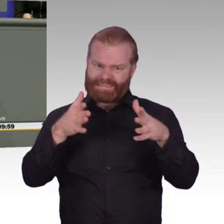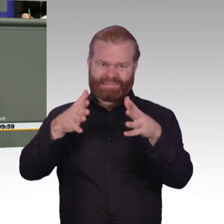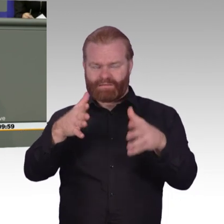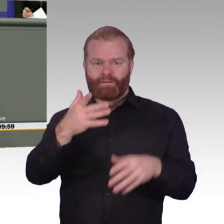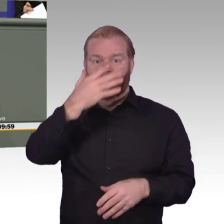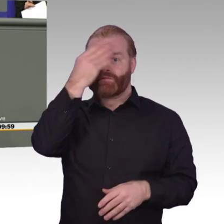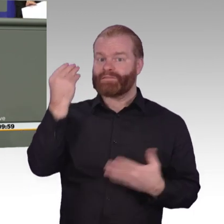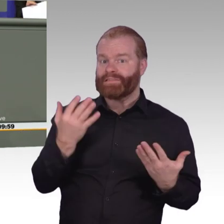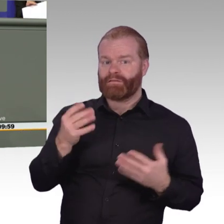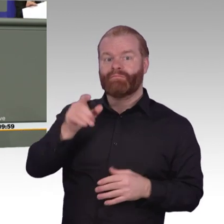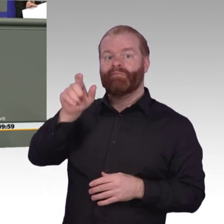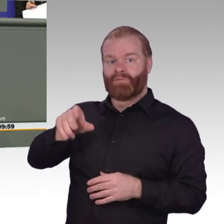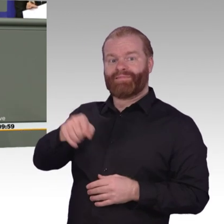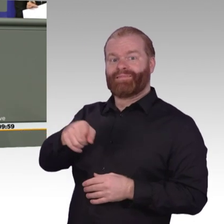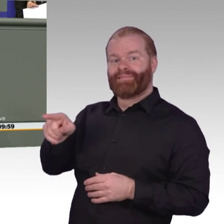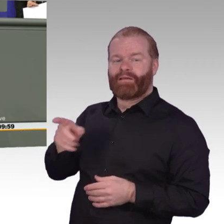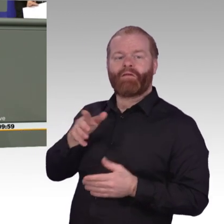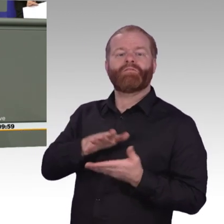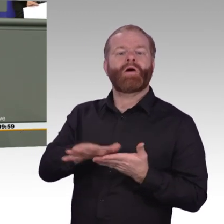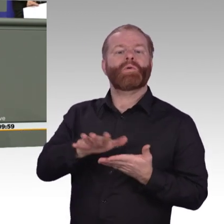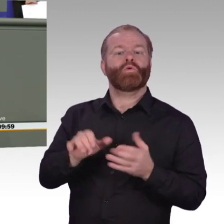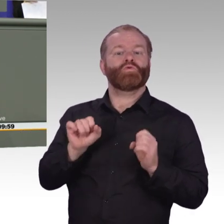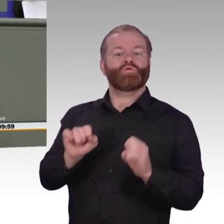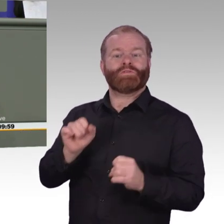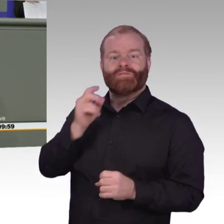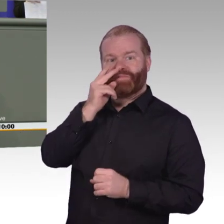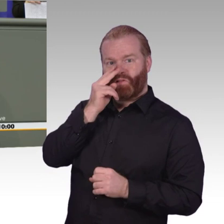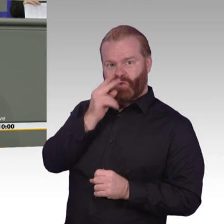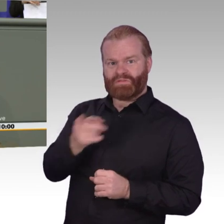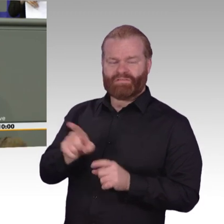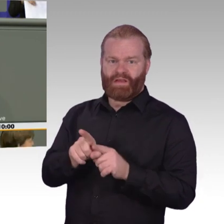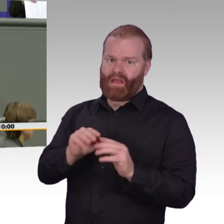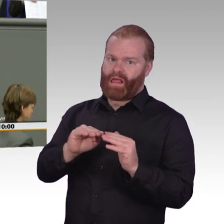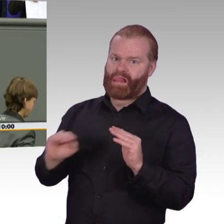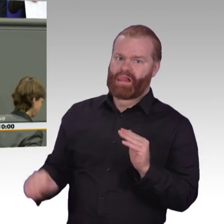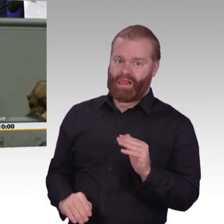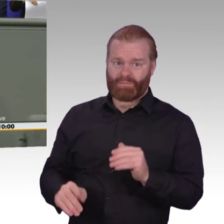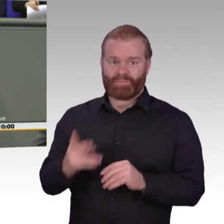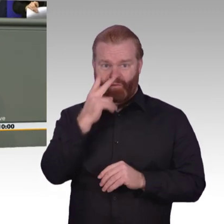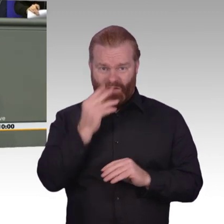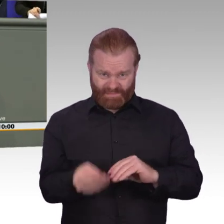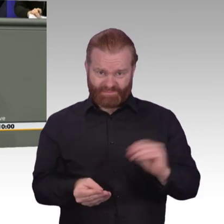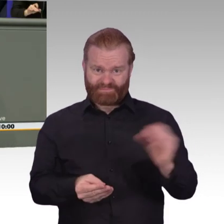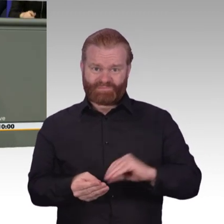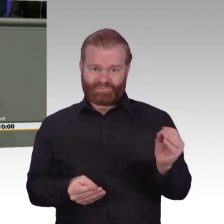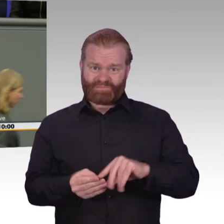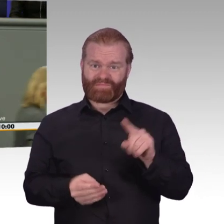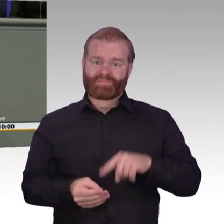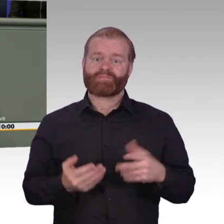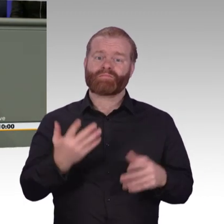Zwei davon sind geteilte Federführung. Und die zwei letzten sind Prüfvorhaben. Ja, ist Ihnen da wirklich nicht mehr